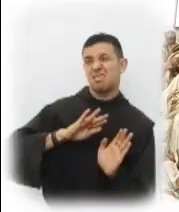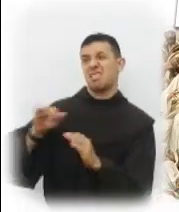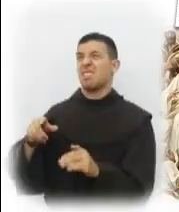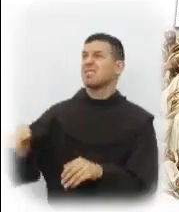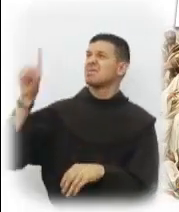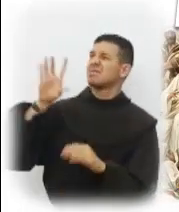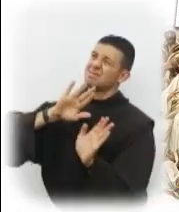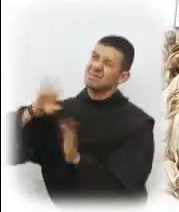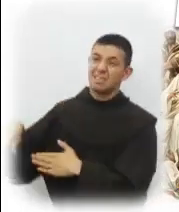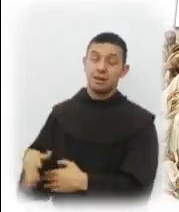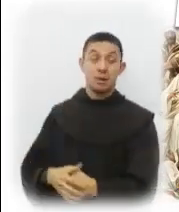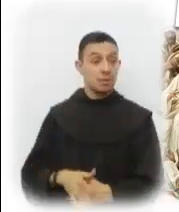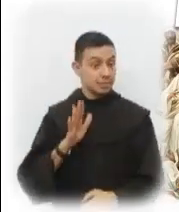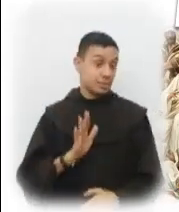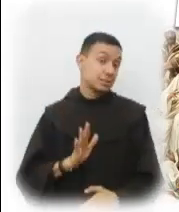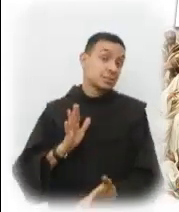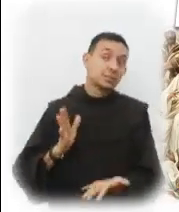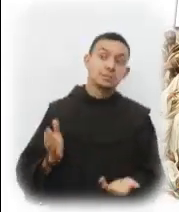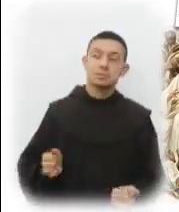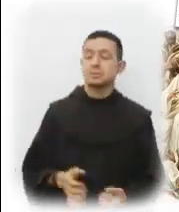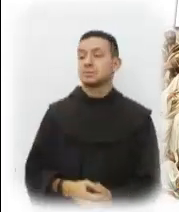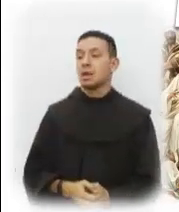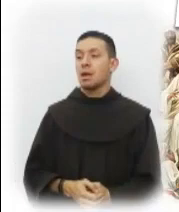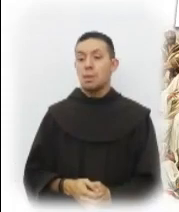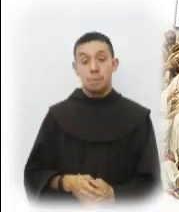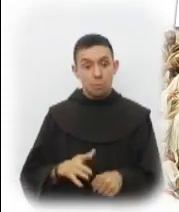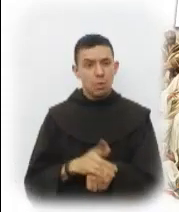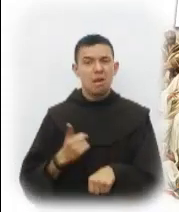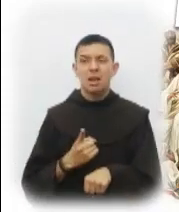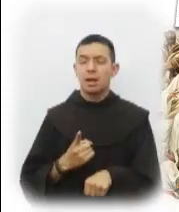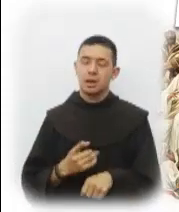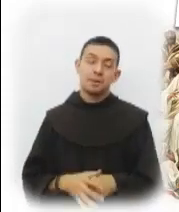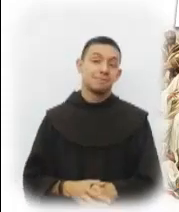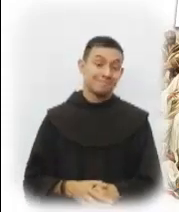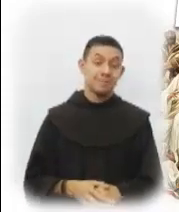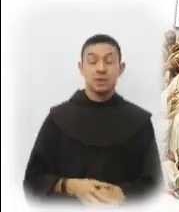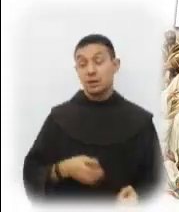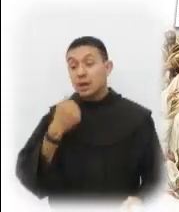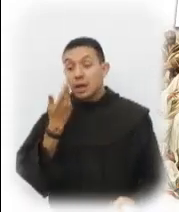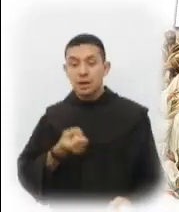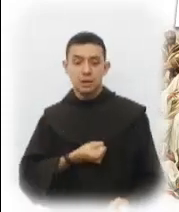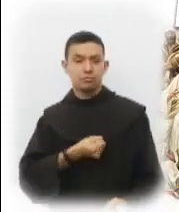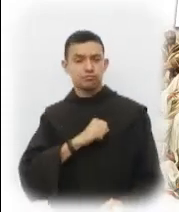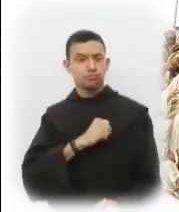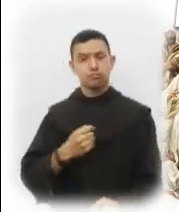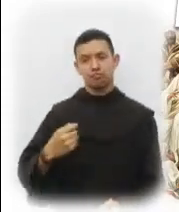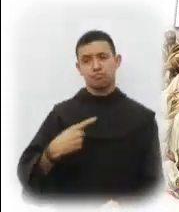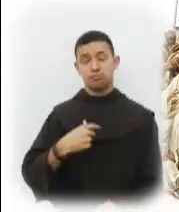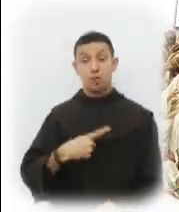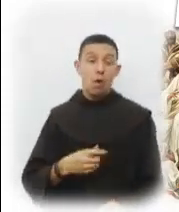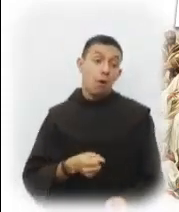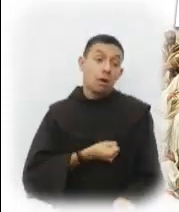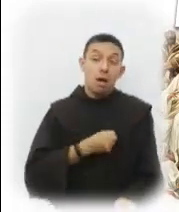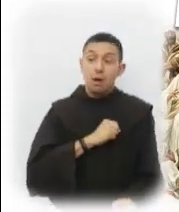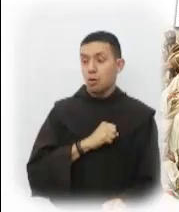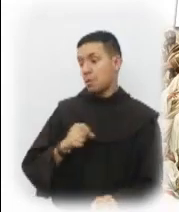el punto que quieren renegar a Dios. Y es que lo que piden parece del todo legítimo, la salud propia